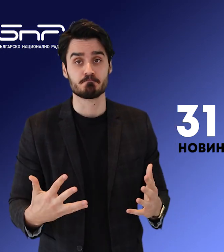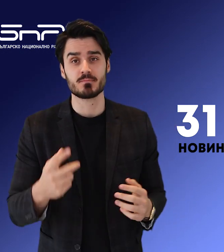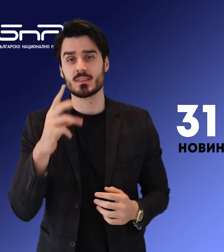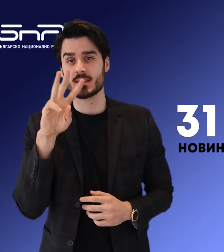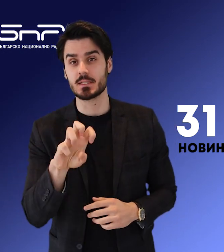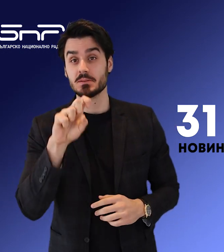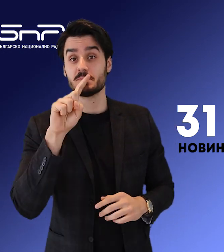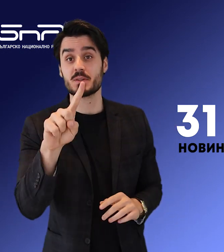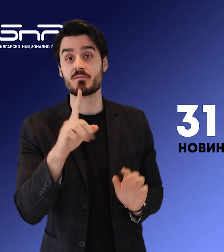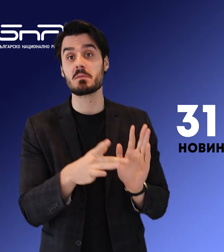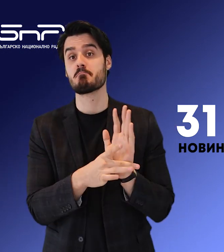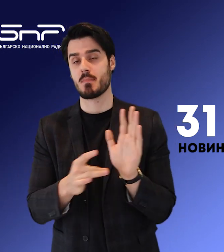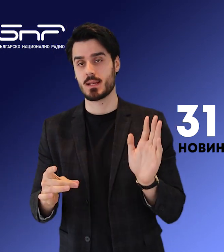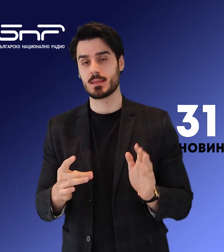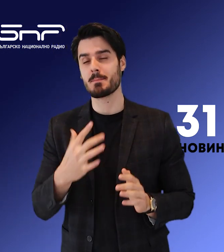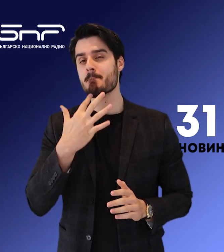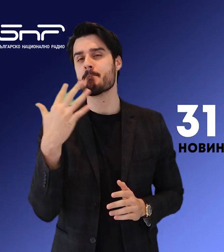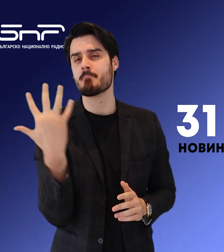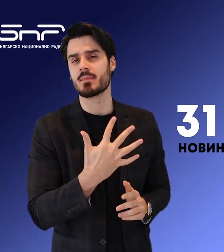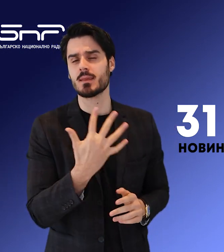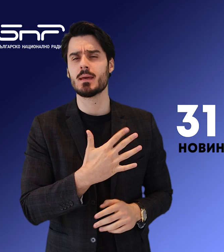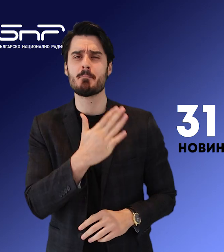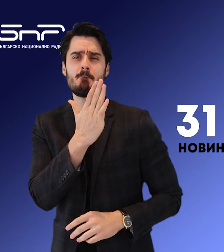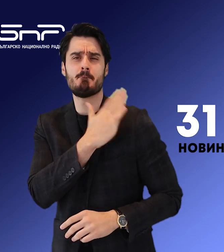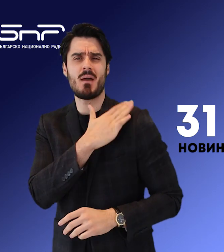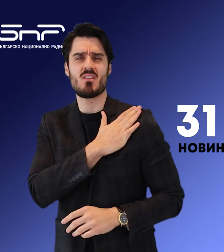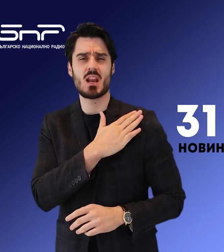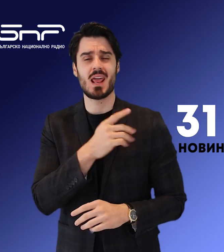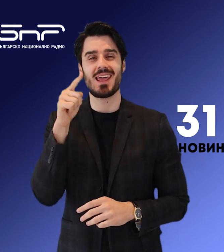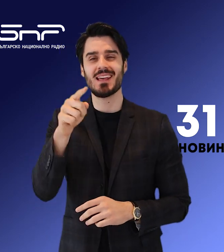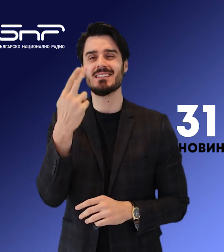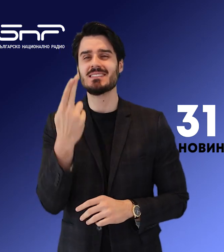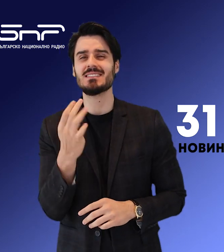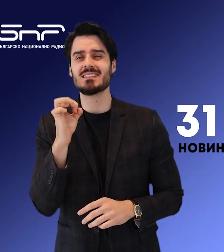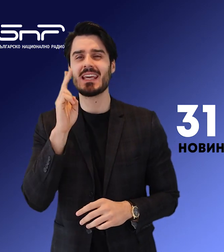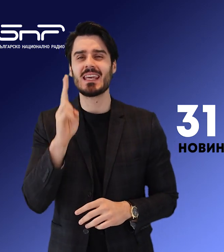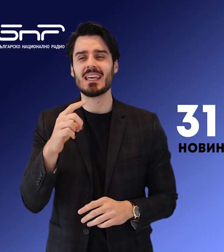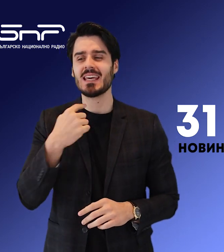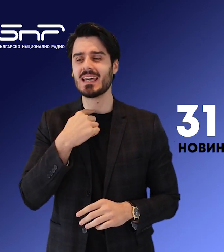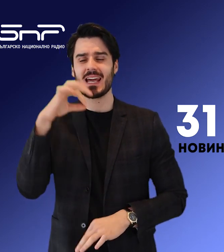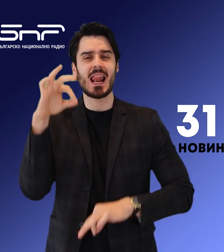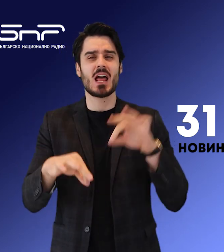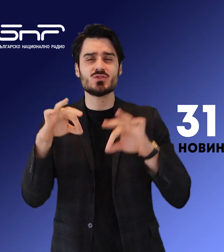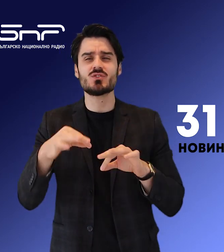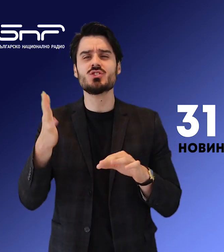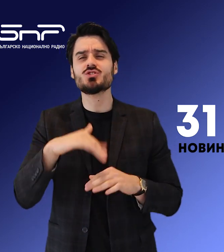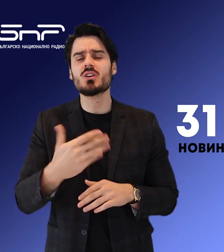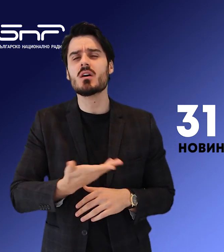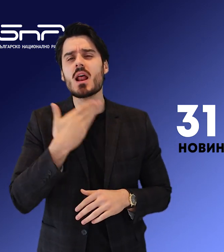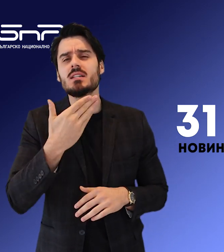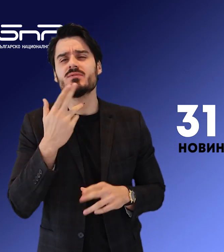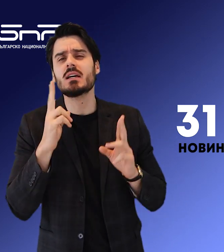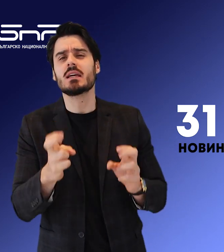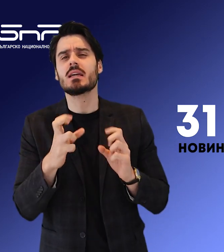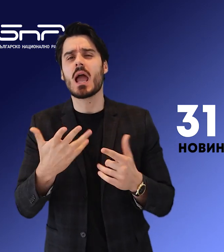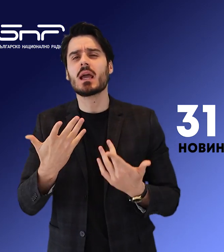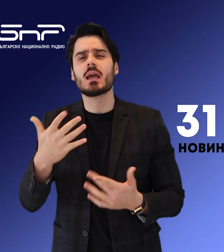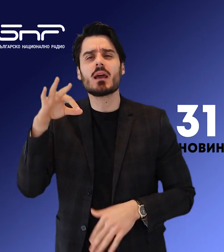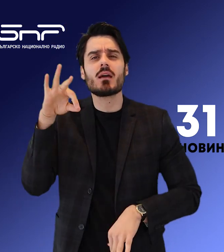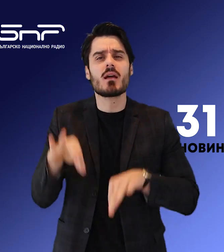час, на 31 марта, петък. МВР и Централната избирателна комисия се договориха как ще се действа в изборния дан при получени